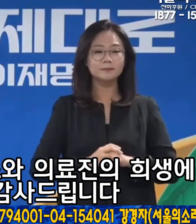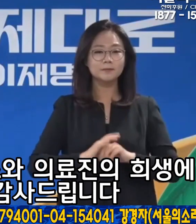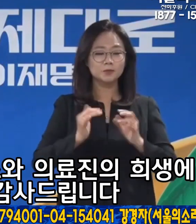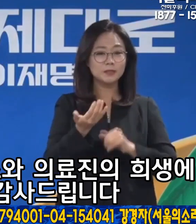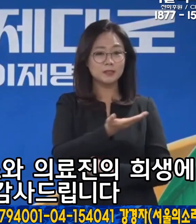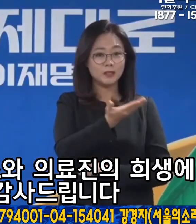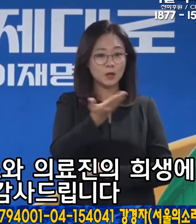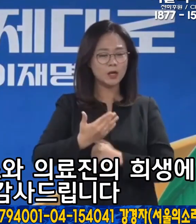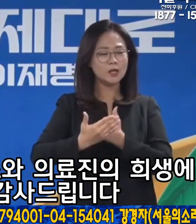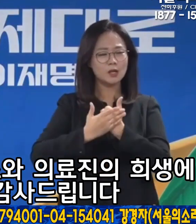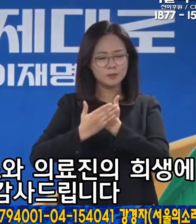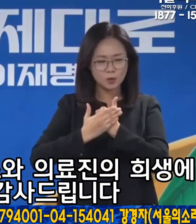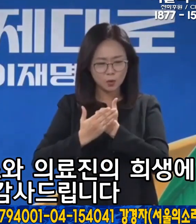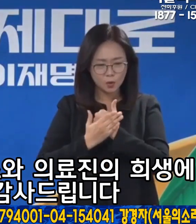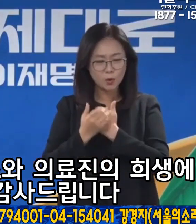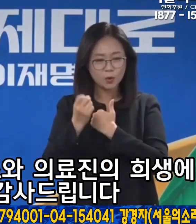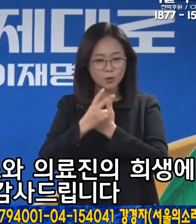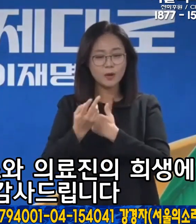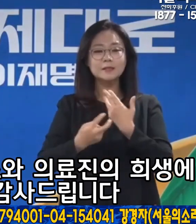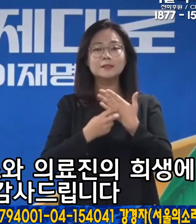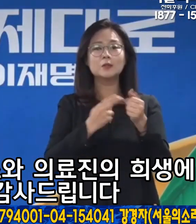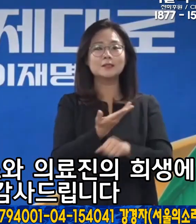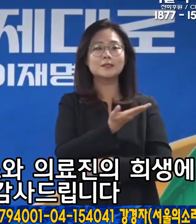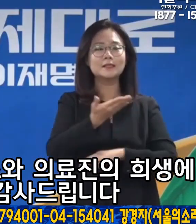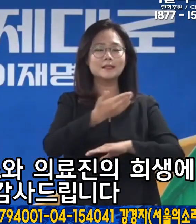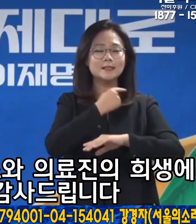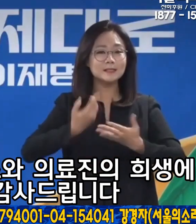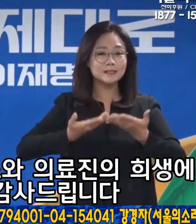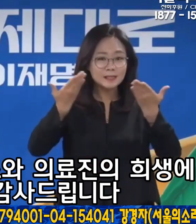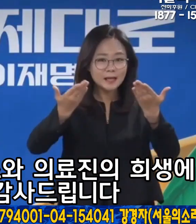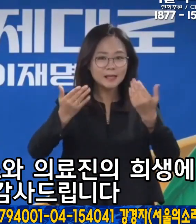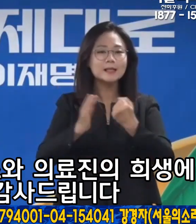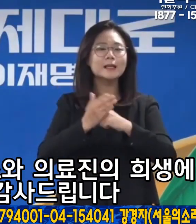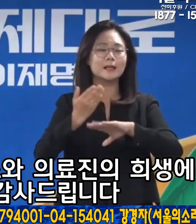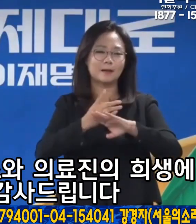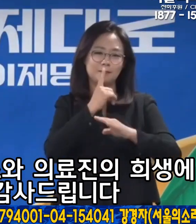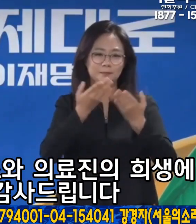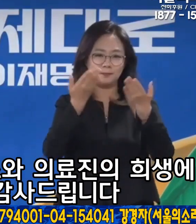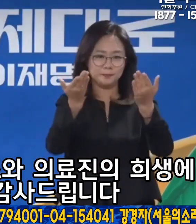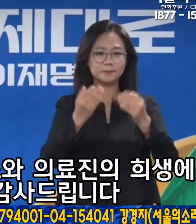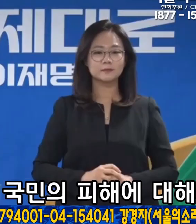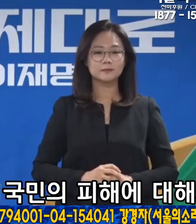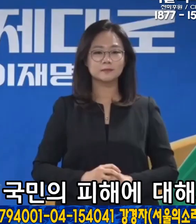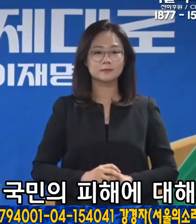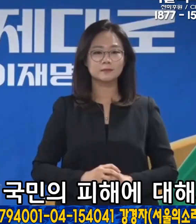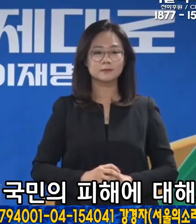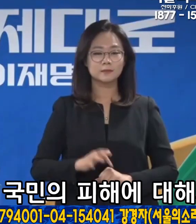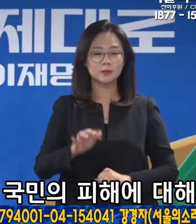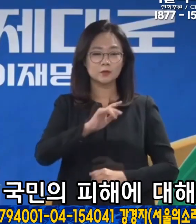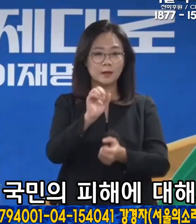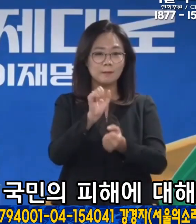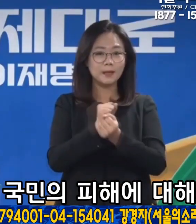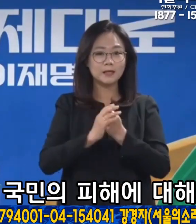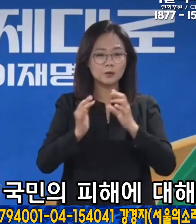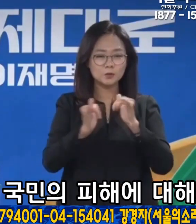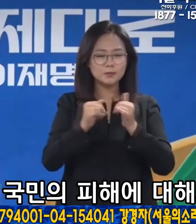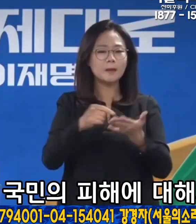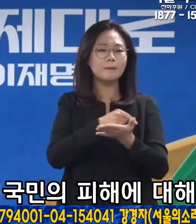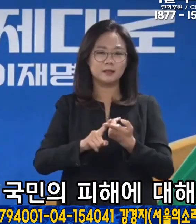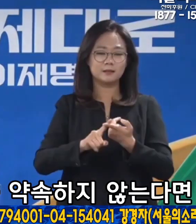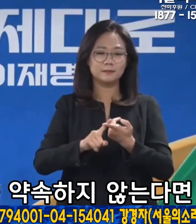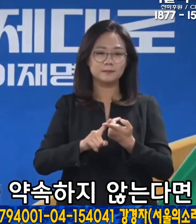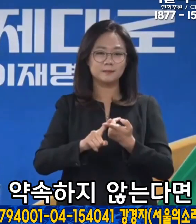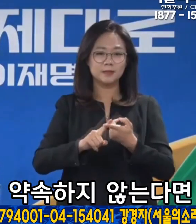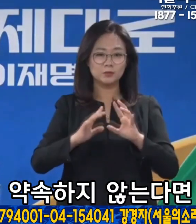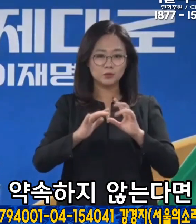국민 여러분의 협조와 의료진의 희생에 다시 한번 감사드립니다. 코로나 방역으로 인한 국민의 피해에